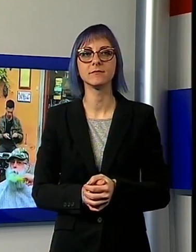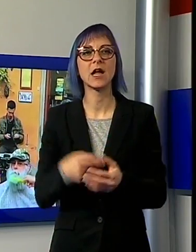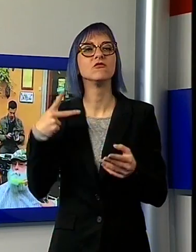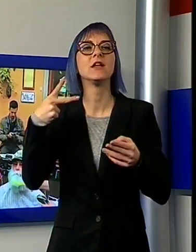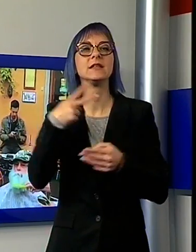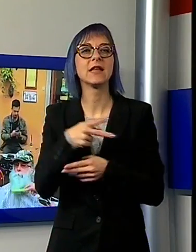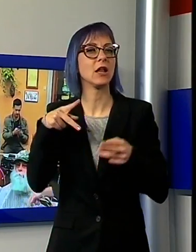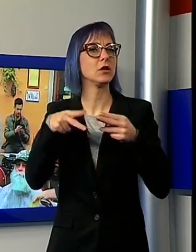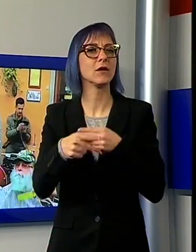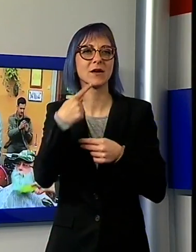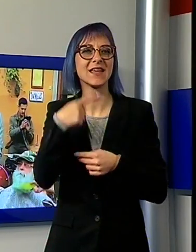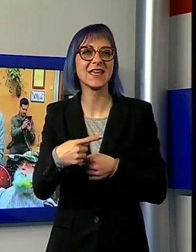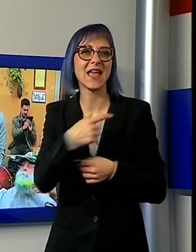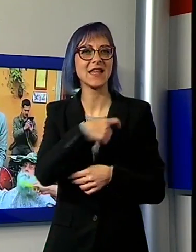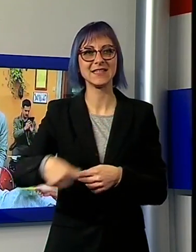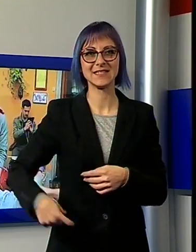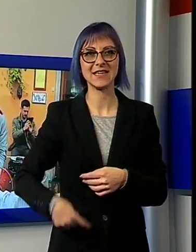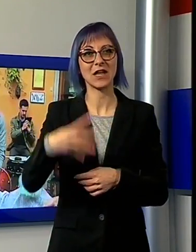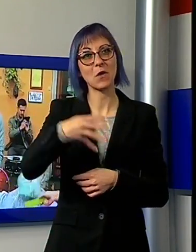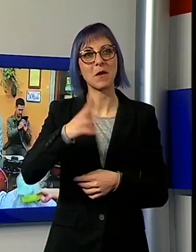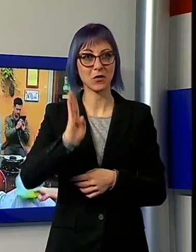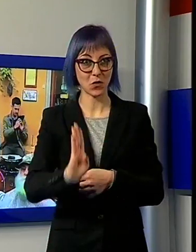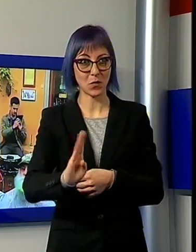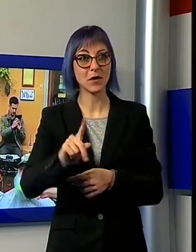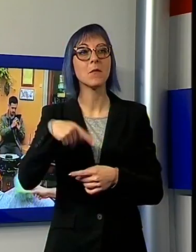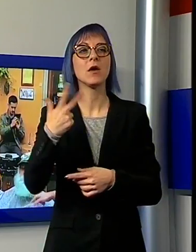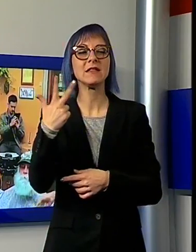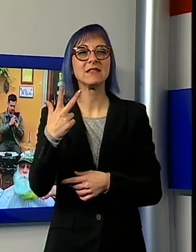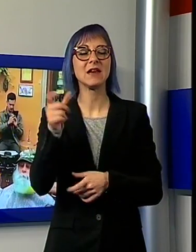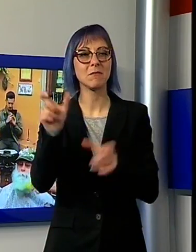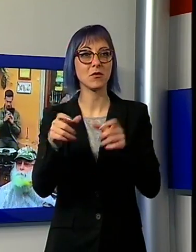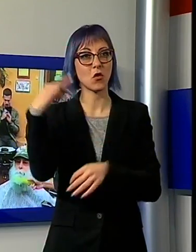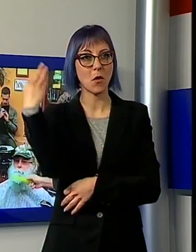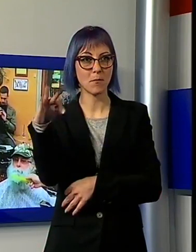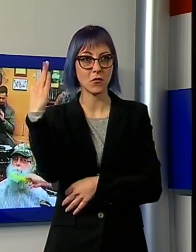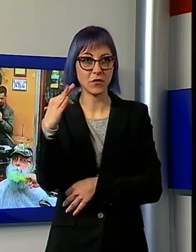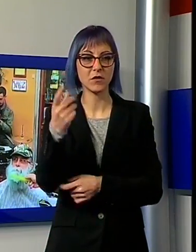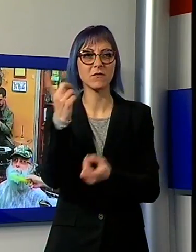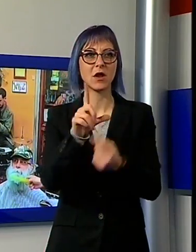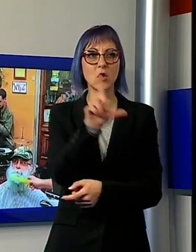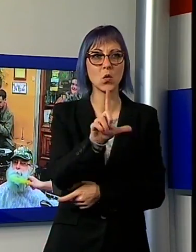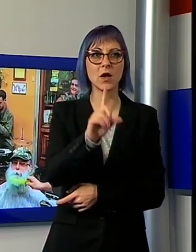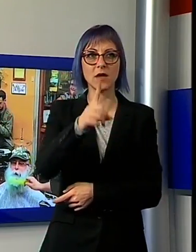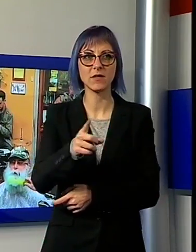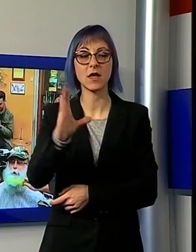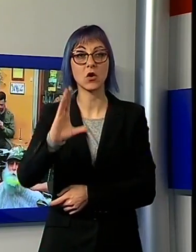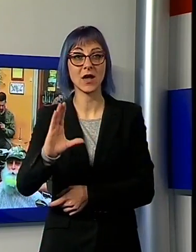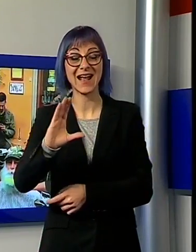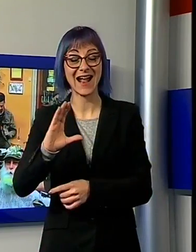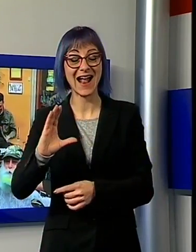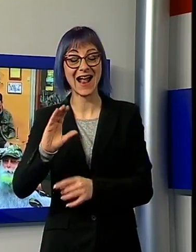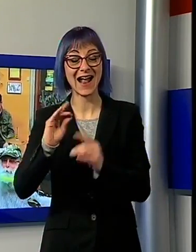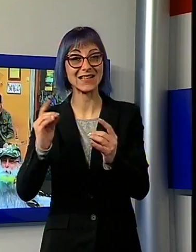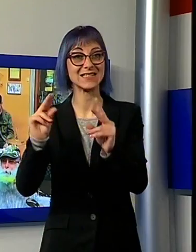contanto di sindaco Marco Bonini con fascia tricolore, tre barbieri professionisti da Lucca, Grigiano e Castelnuovo ed in più un rasatore